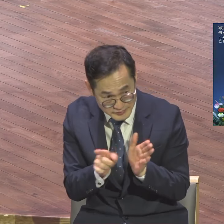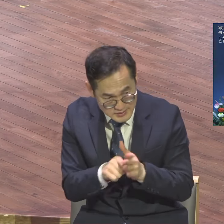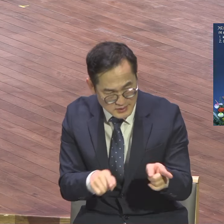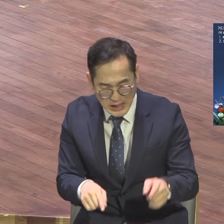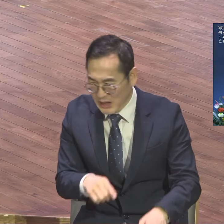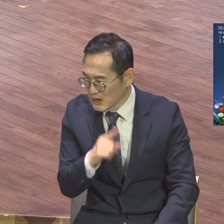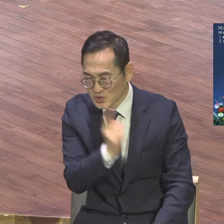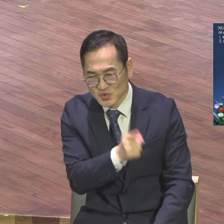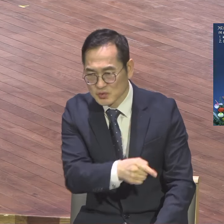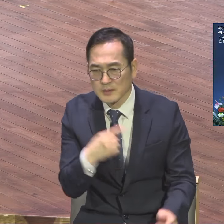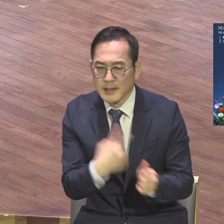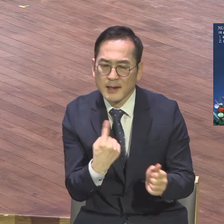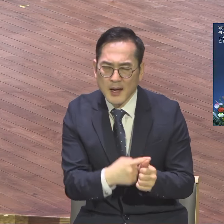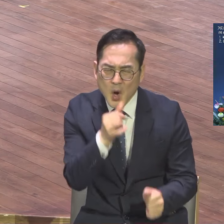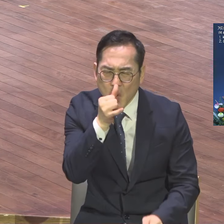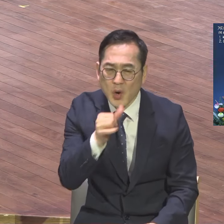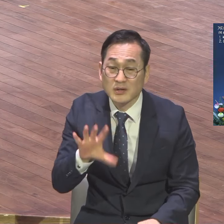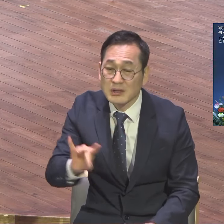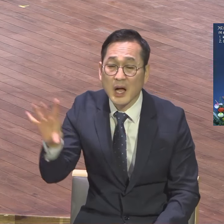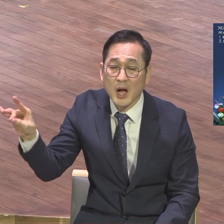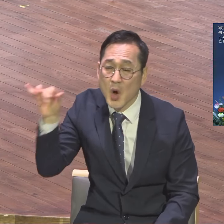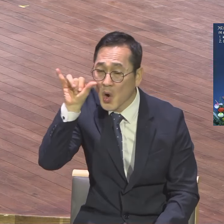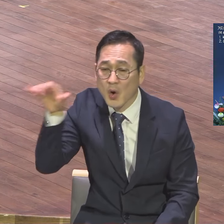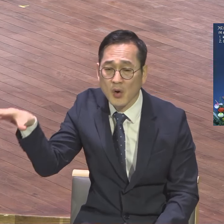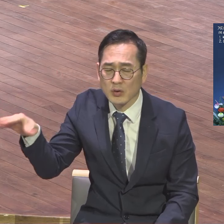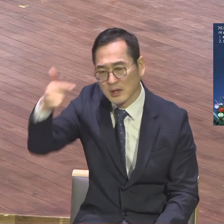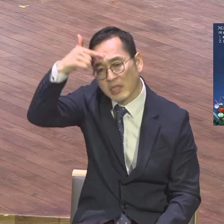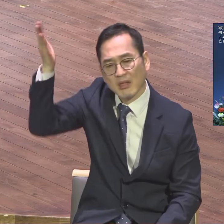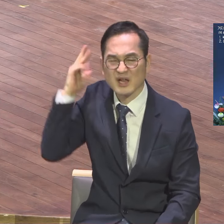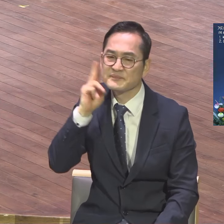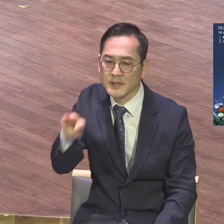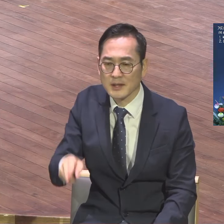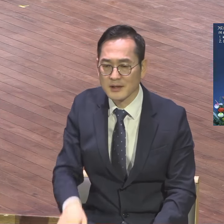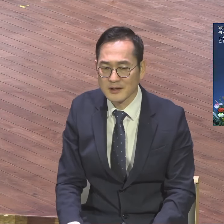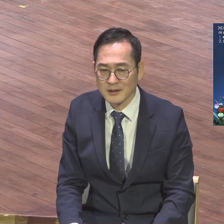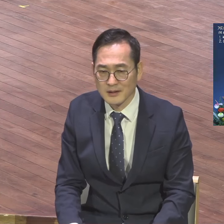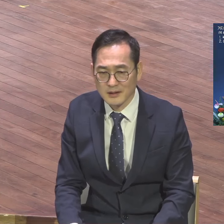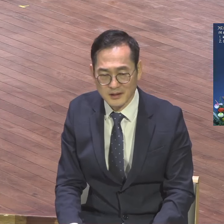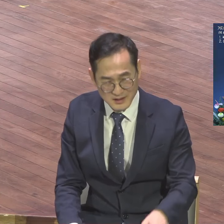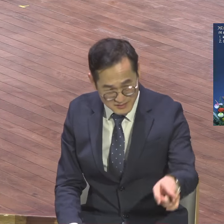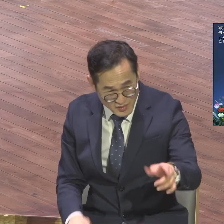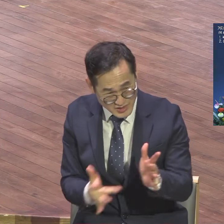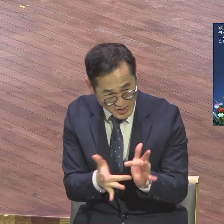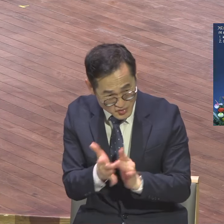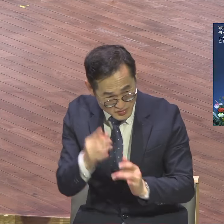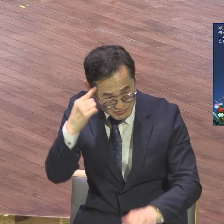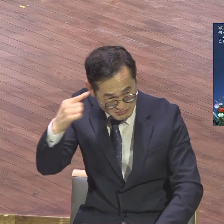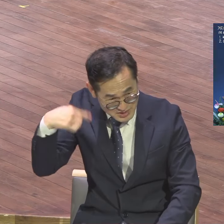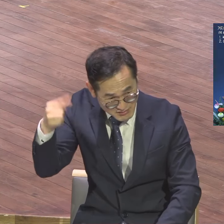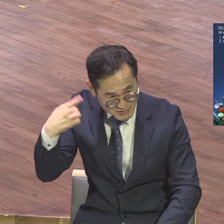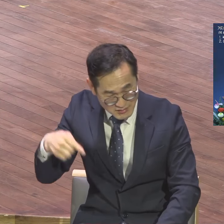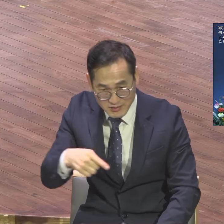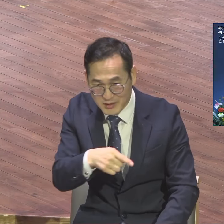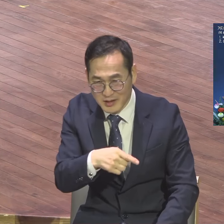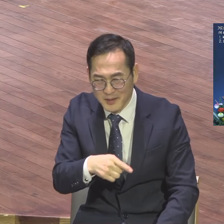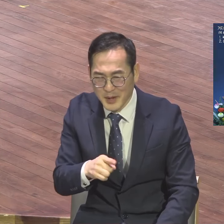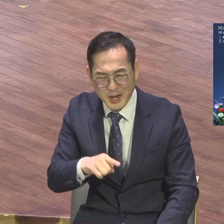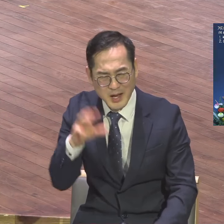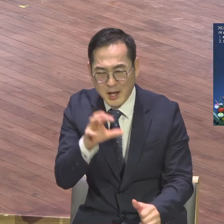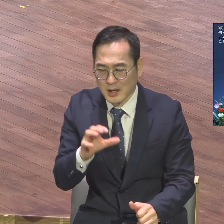말씀이에요 너 빛이냐 빛이 진히 예수의 시를 가졌냐 그럼 밝혀 드러내 너 예수인다고